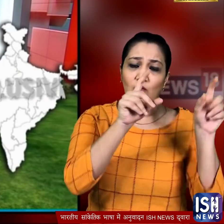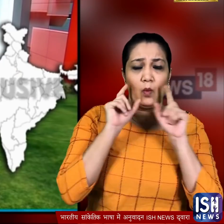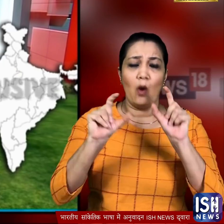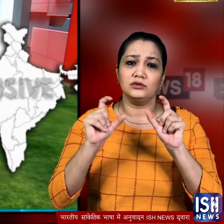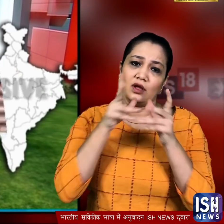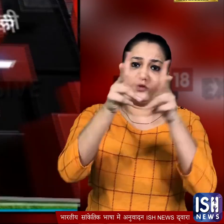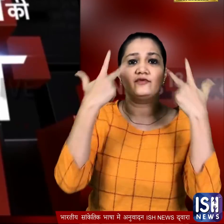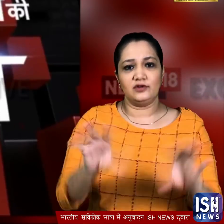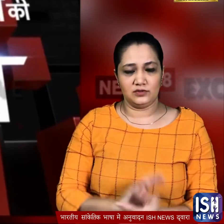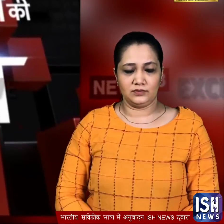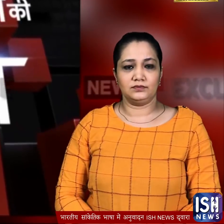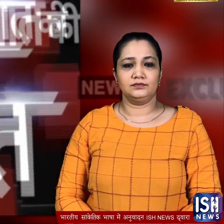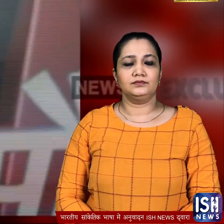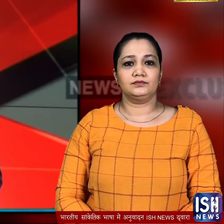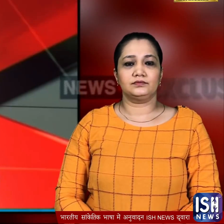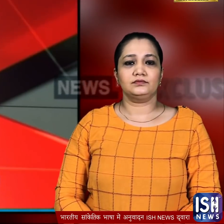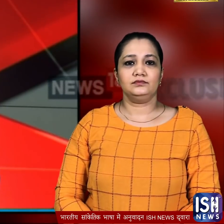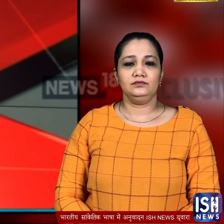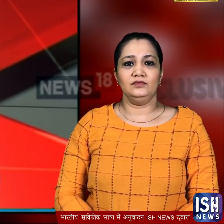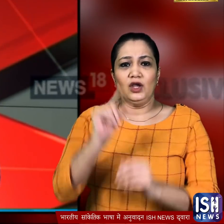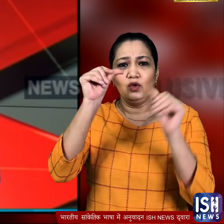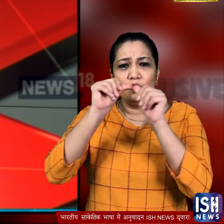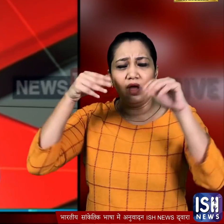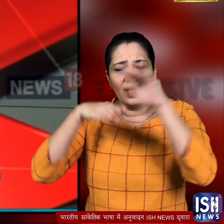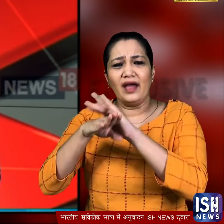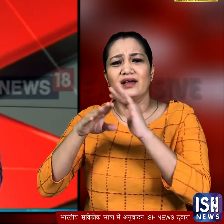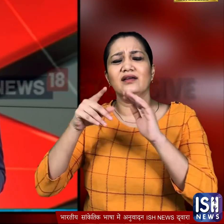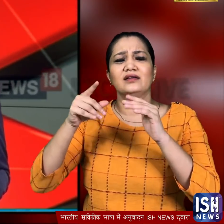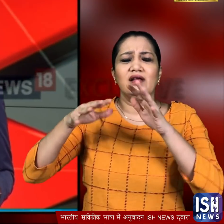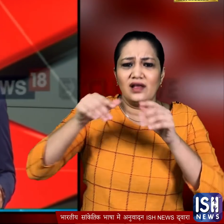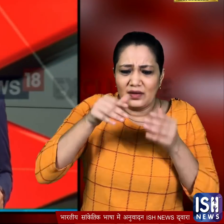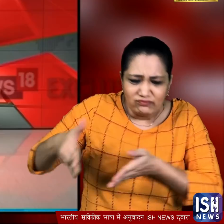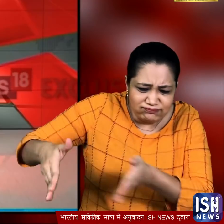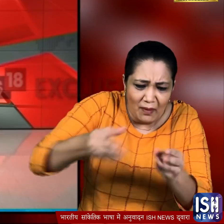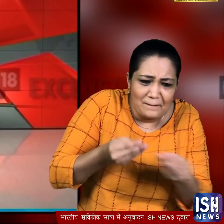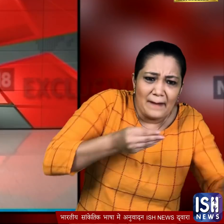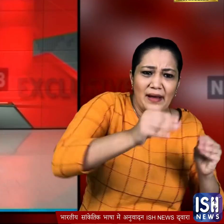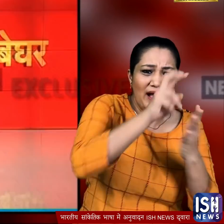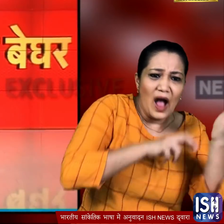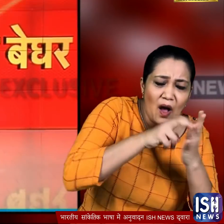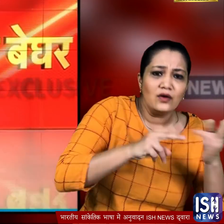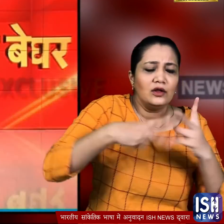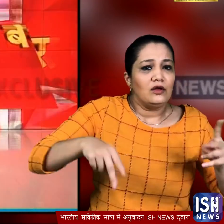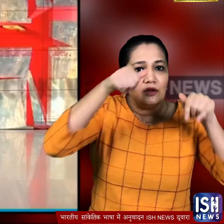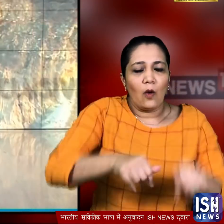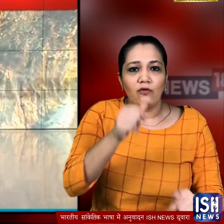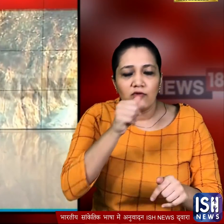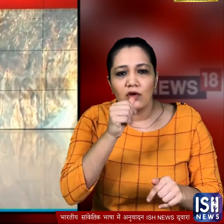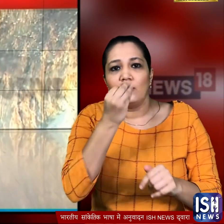चल चुका है उत्राघंड में नदी किनारे बसे गाओं में रहने वाले लोगों पर रहने खाने का संकट मंडराने लगा बारिश